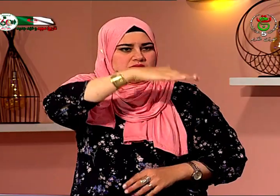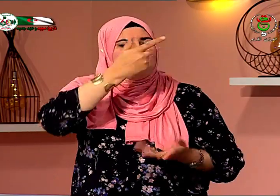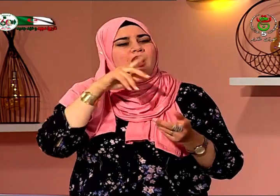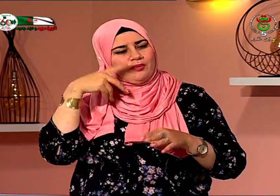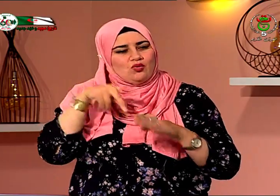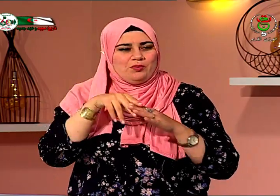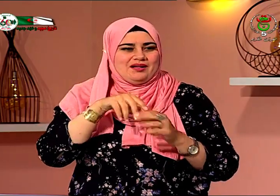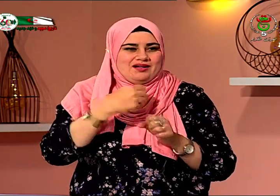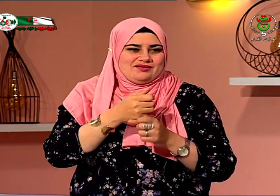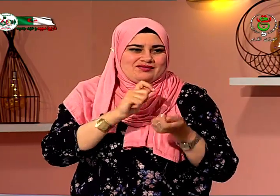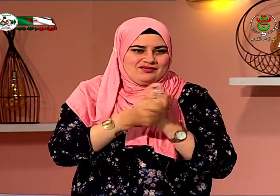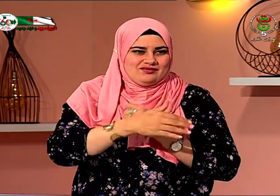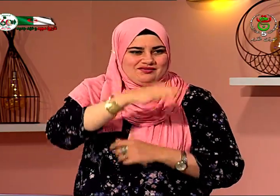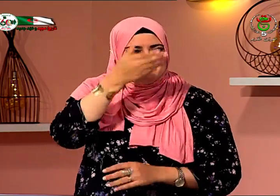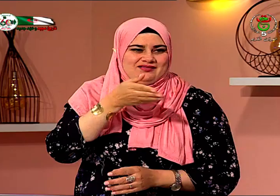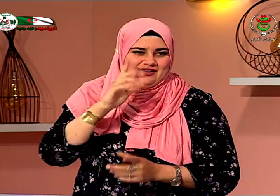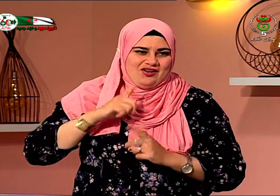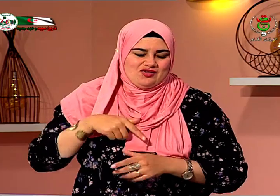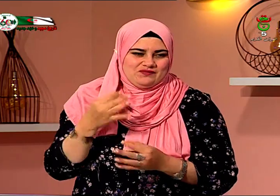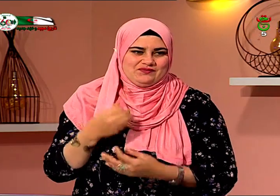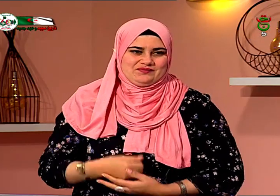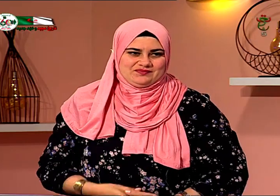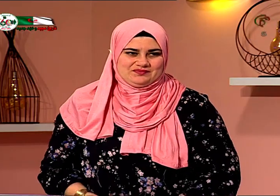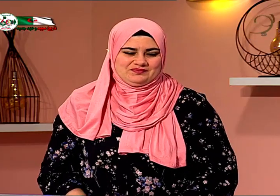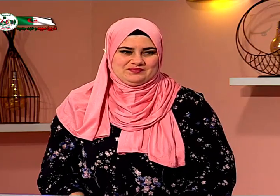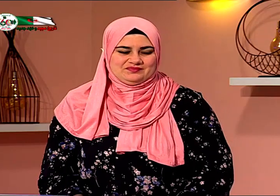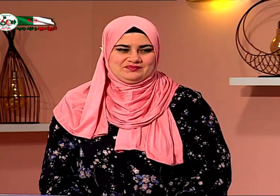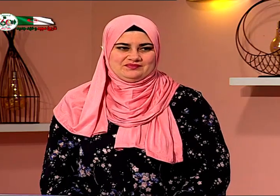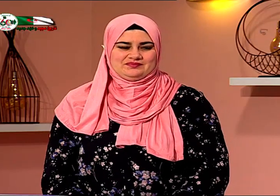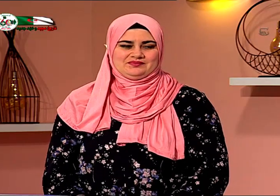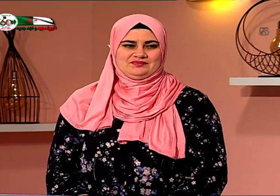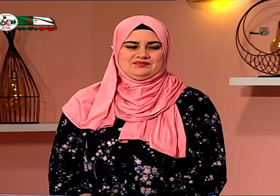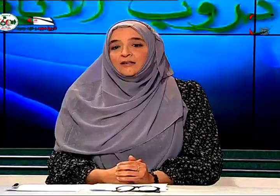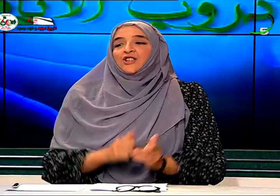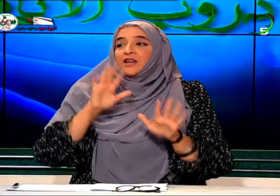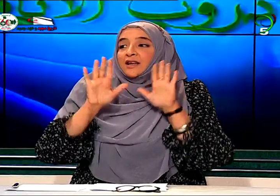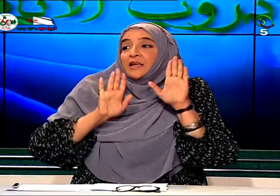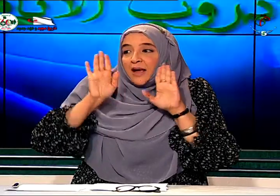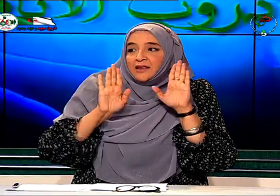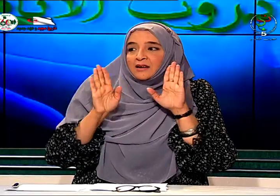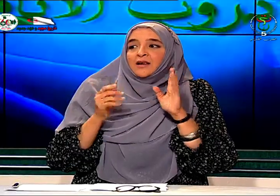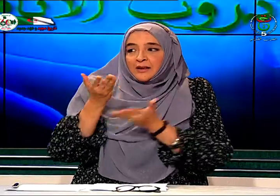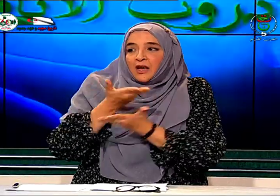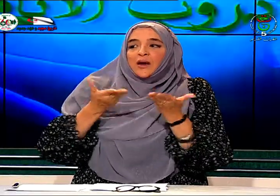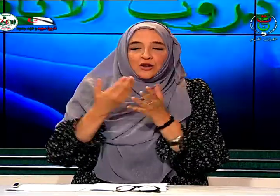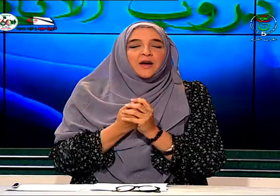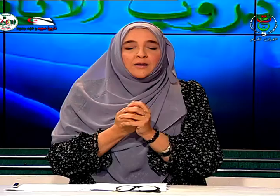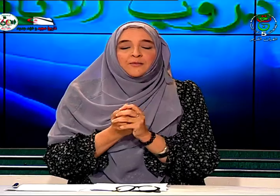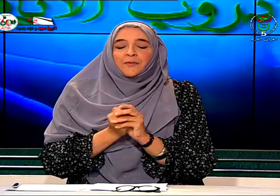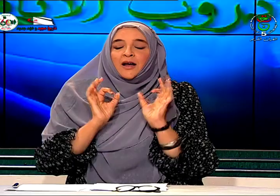الوالدة والوالد يقومون يعني يقومون بإنشاء لغة إشارية إيمائية للتواصل معكم نعم